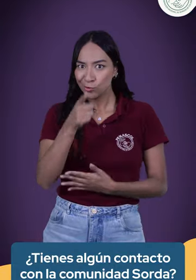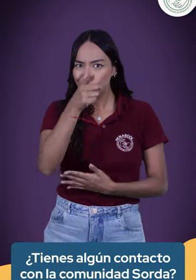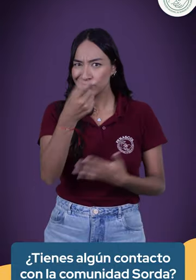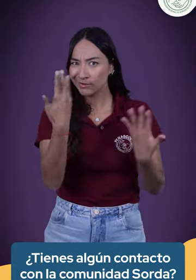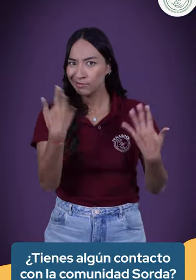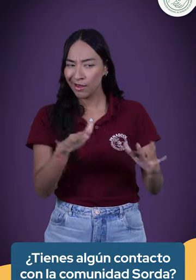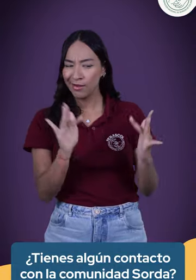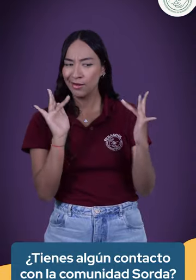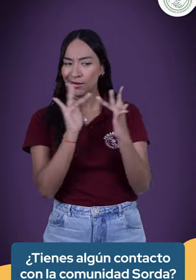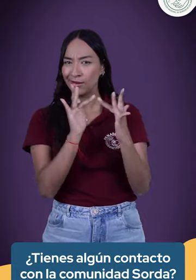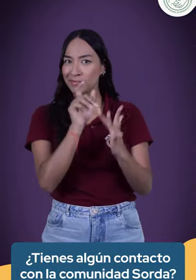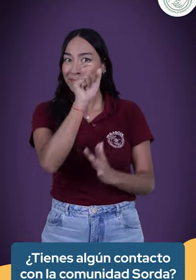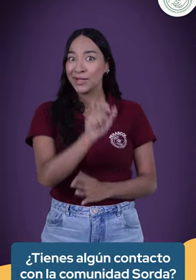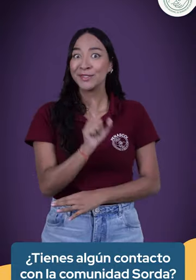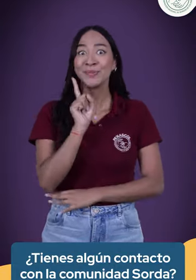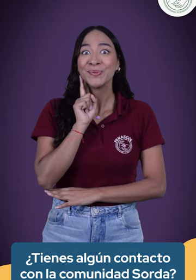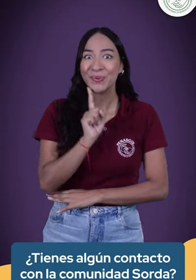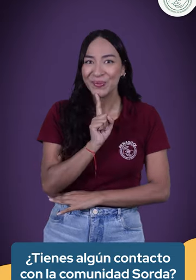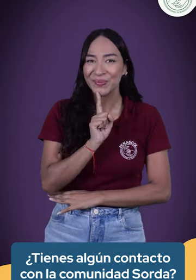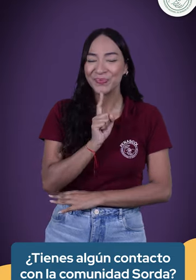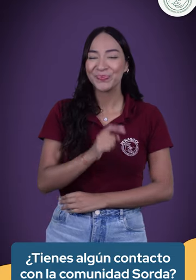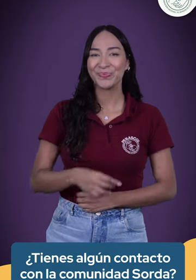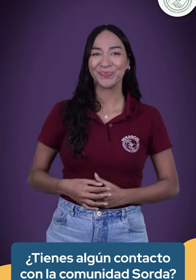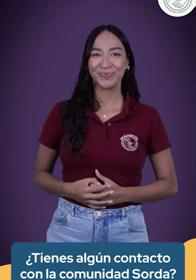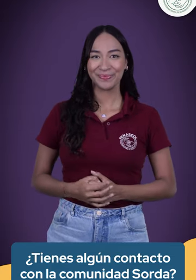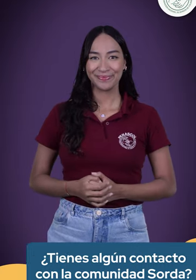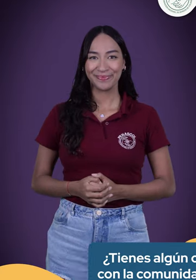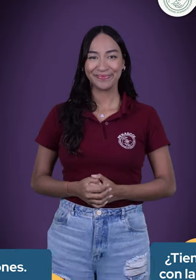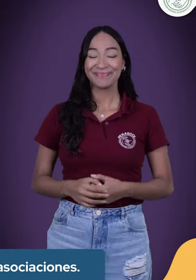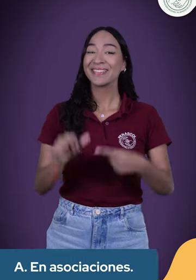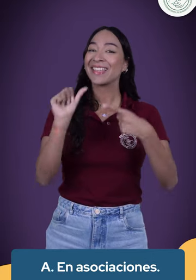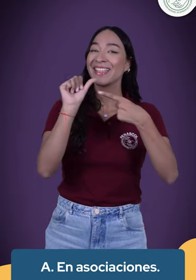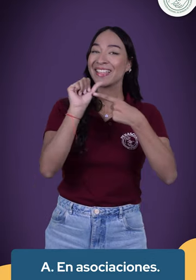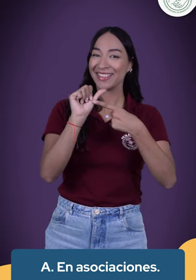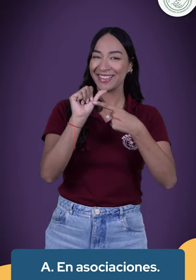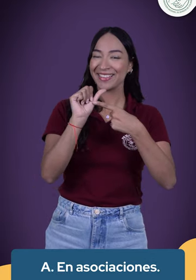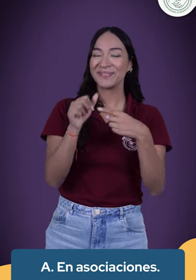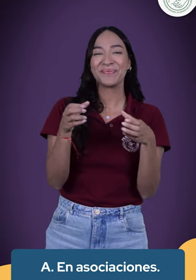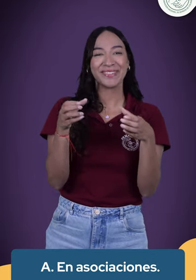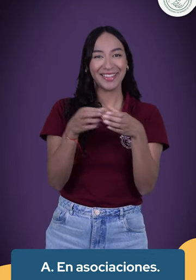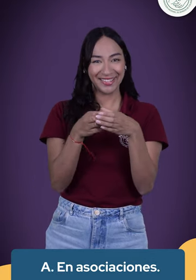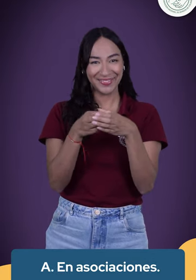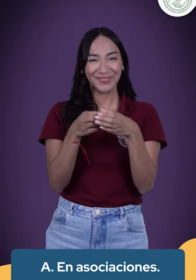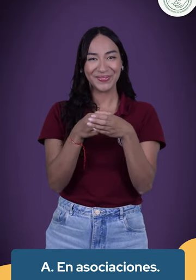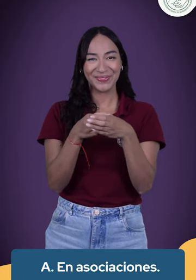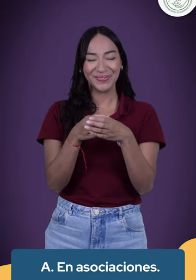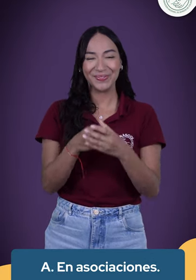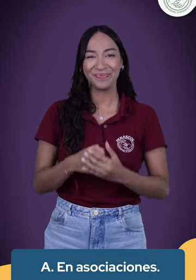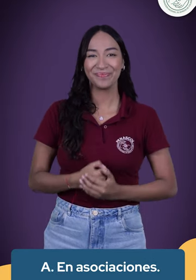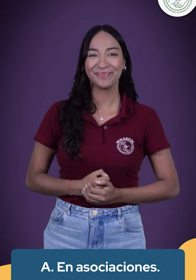¿Tienes algún contacto con la comunidad sorda? A. En asociaciones.